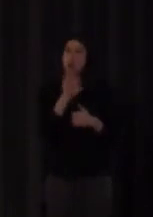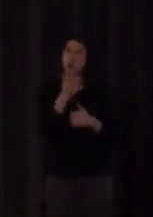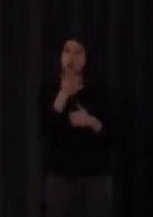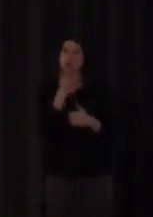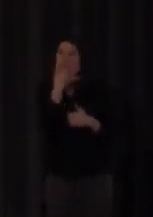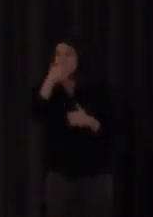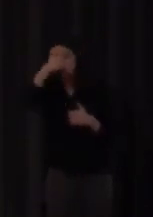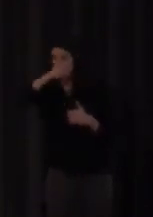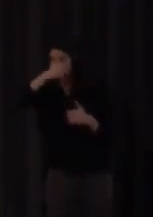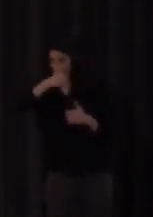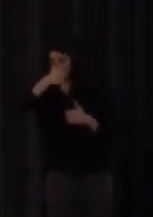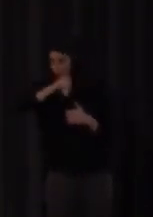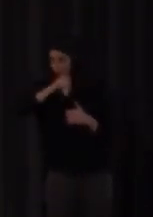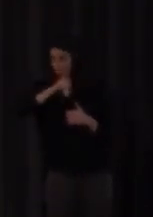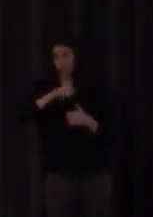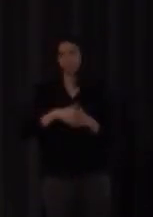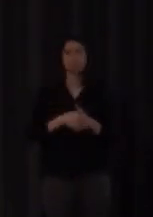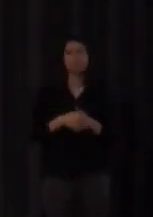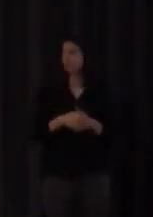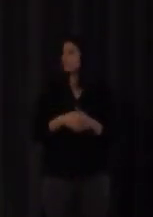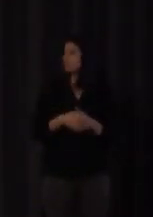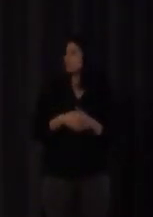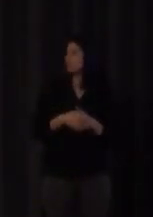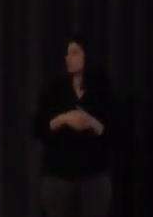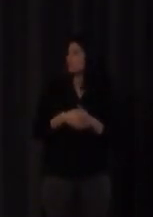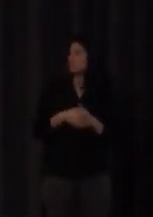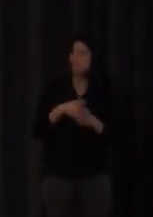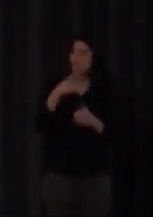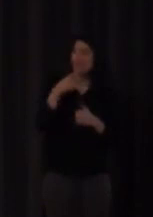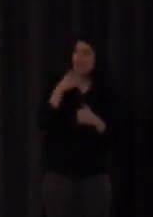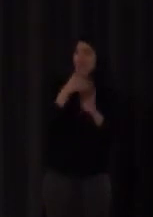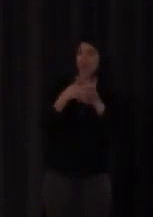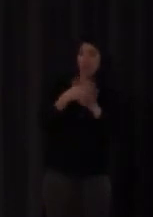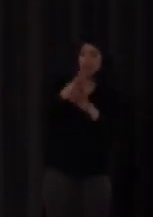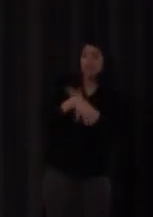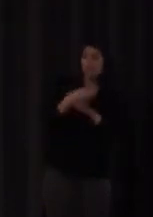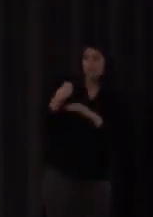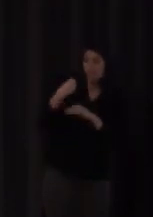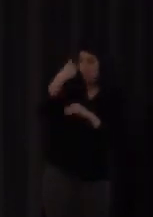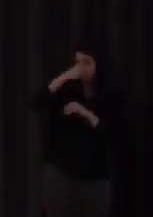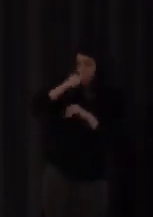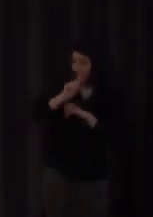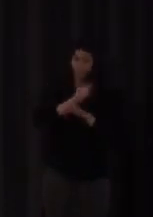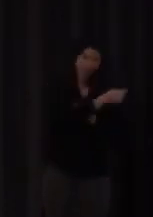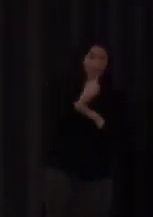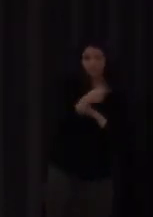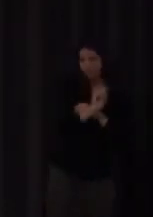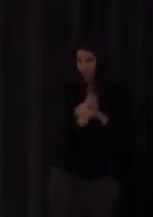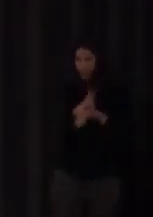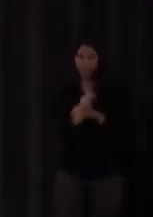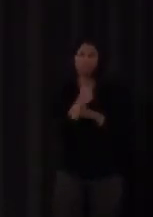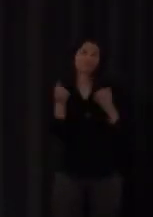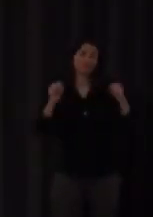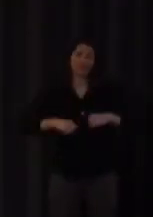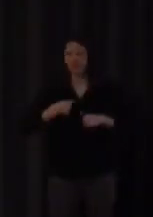en LSE no sé si en lengua de signos catalanes es igual me lo imaginaba por eso he apuntado lo de